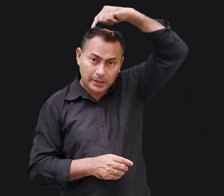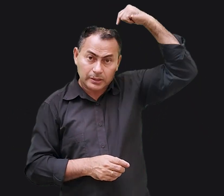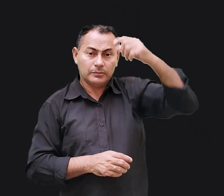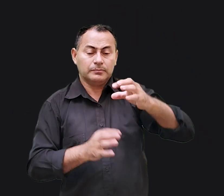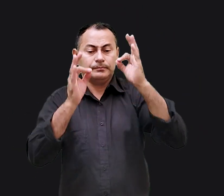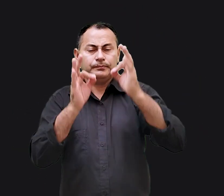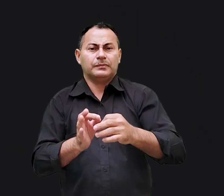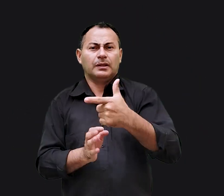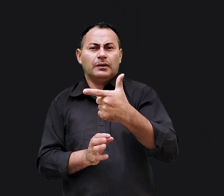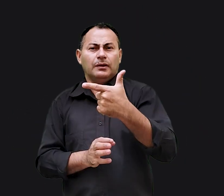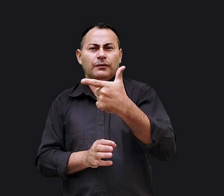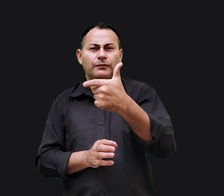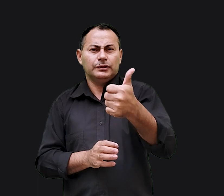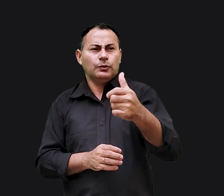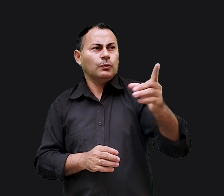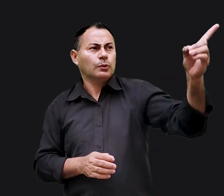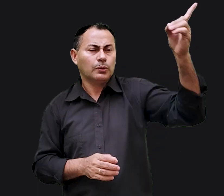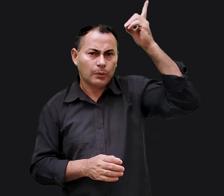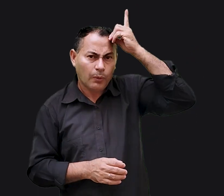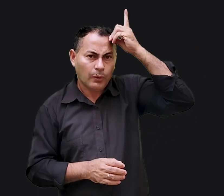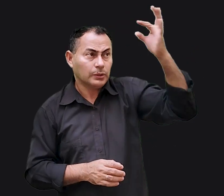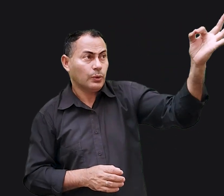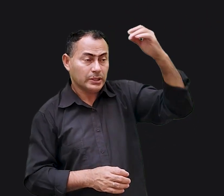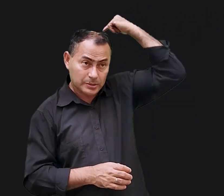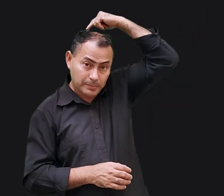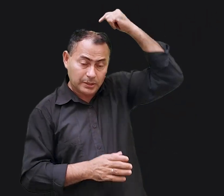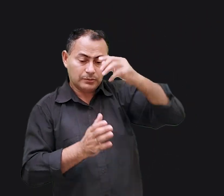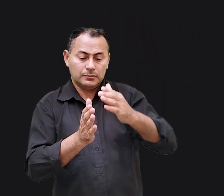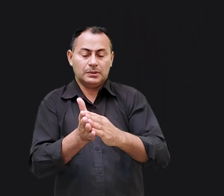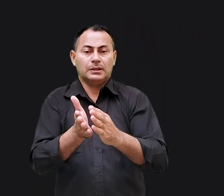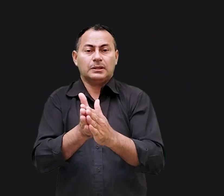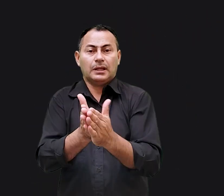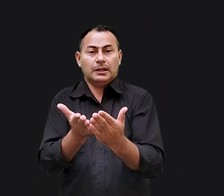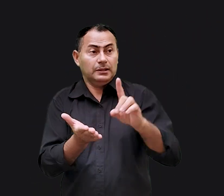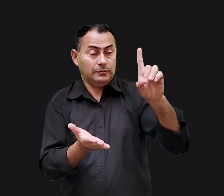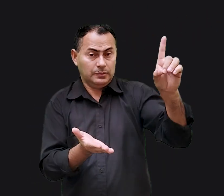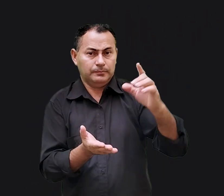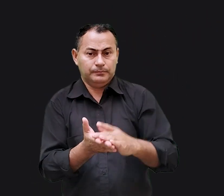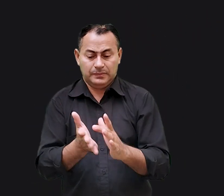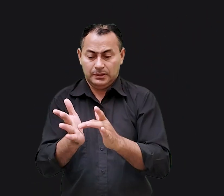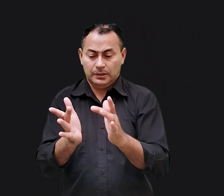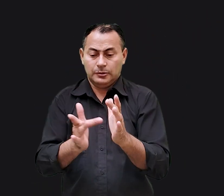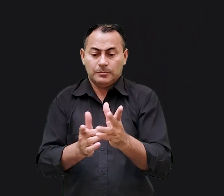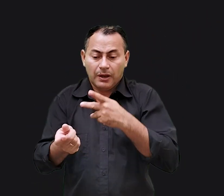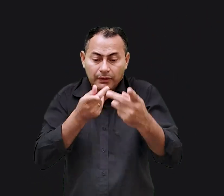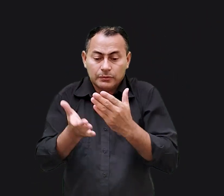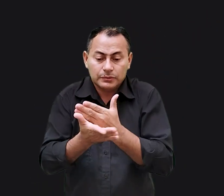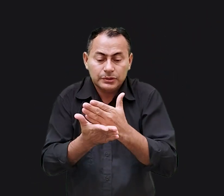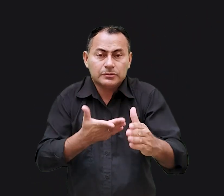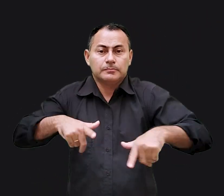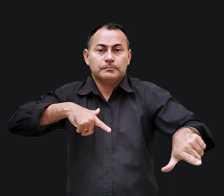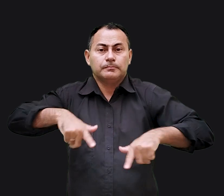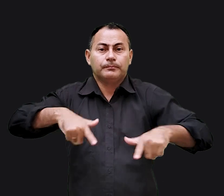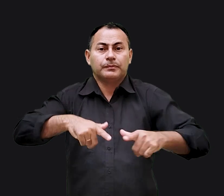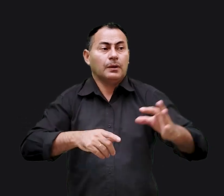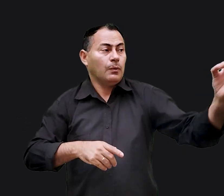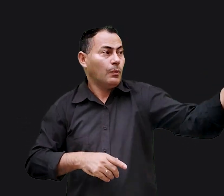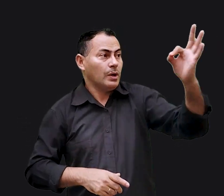do Espírito. Há cerca de 21 dons do Espírito mencionados nas Escrituras. Jesus declarou no início do seu ministério,